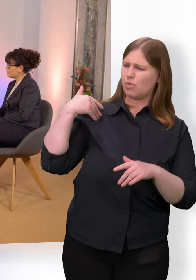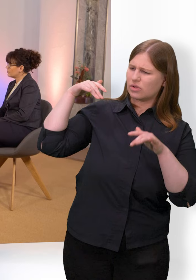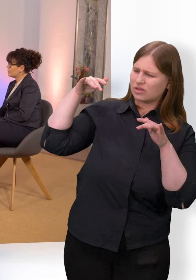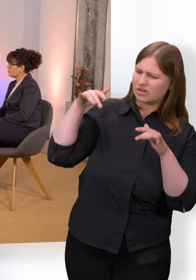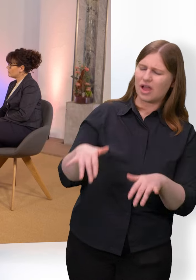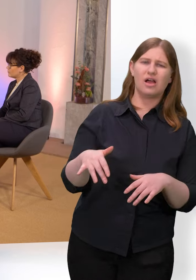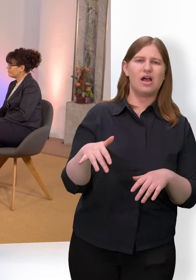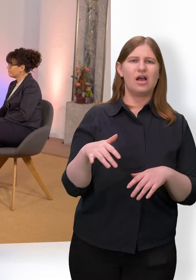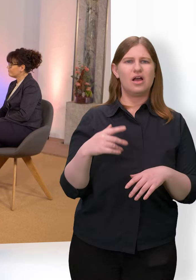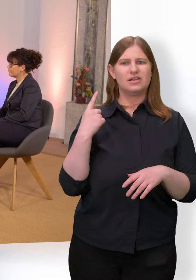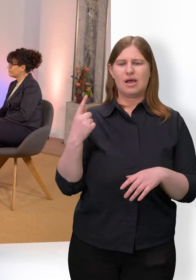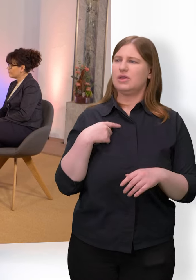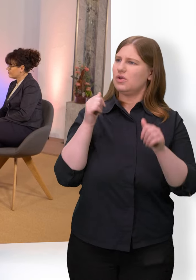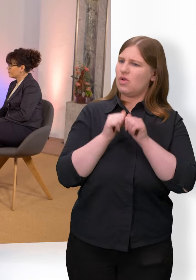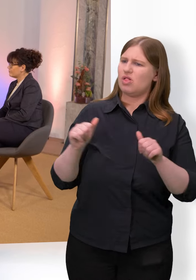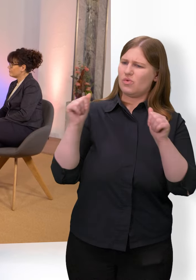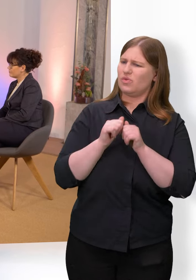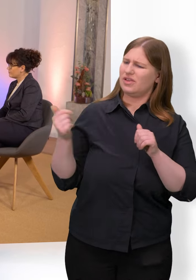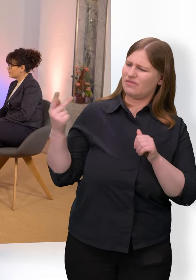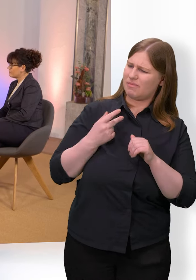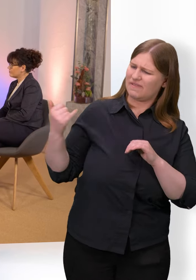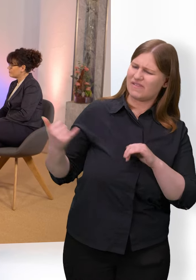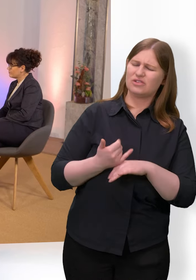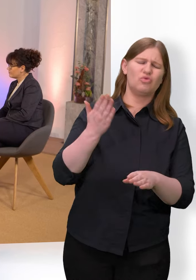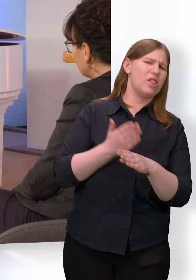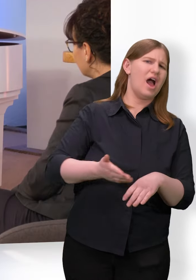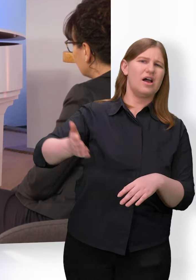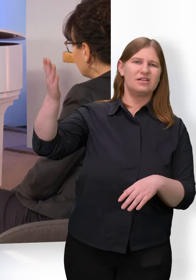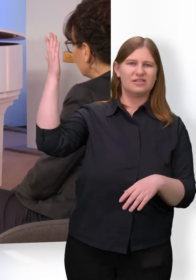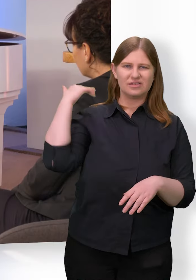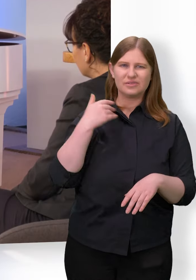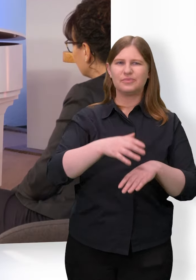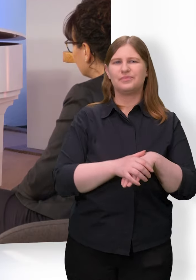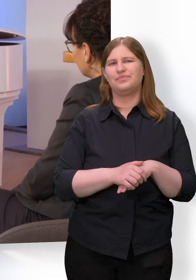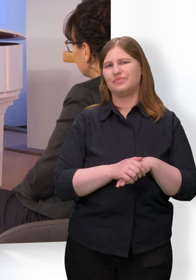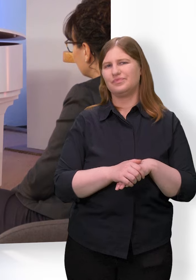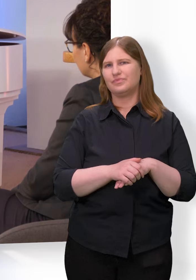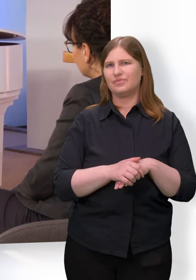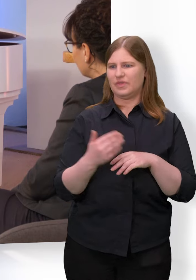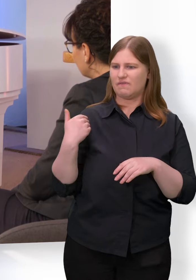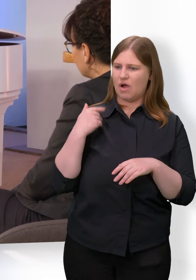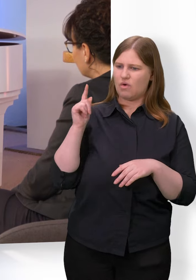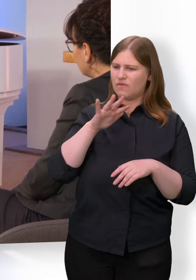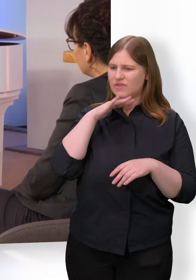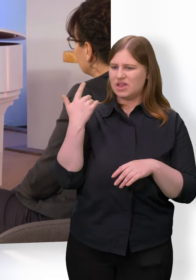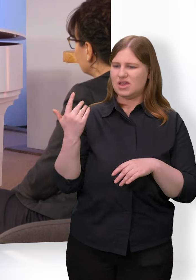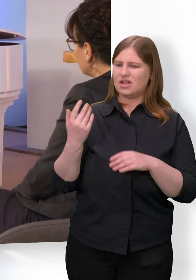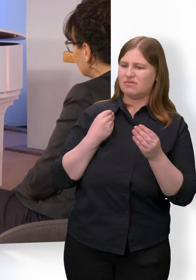glücklich verheiratet bin, schon ganz, ganz, ganz lange und mit der ich natürlich sehr viel auch teilen kann.